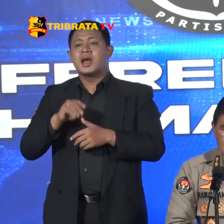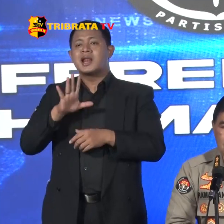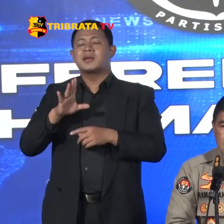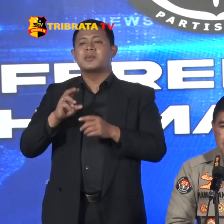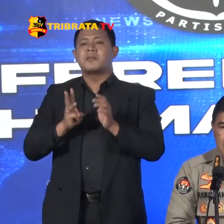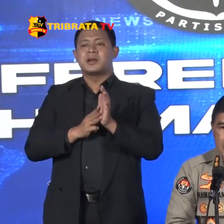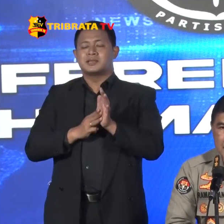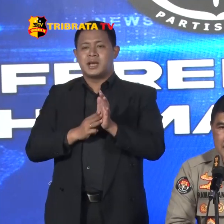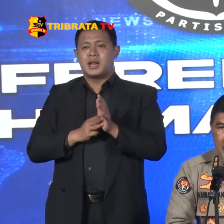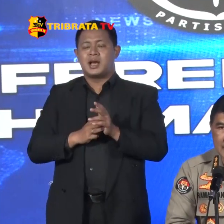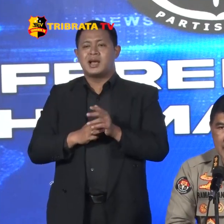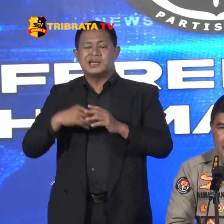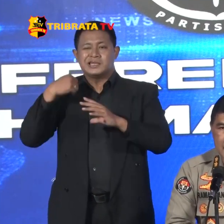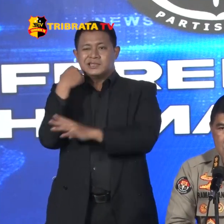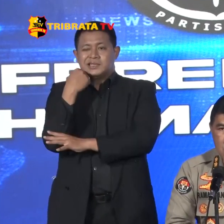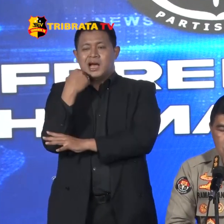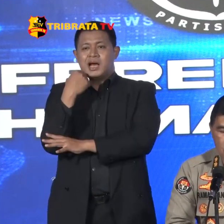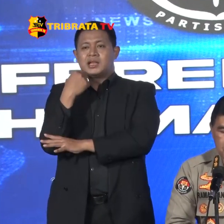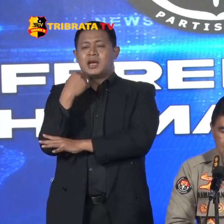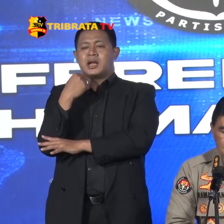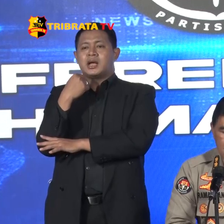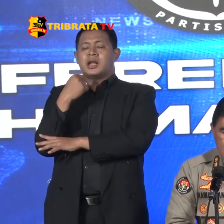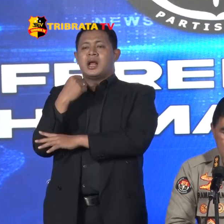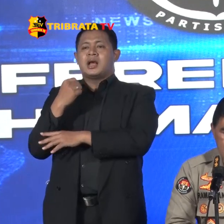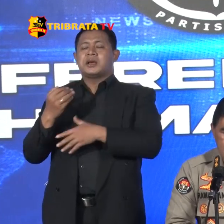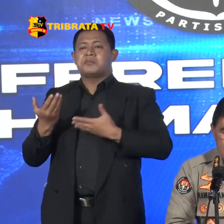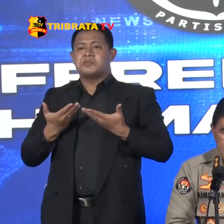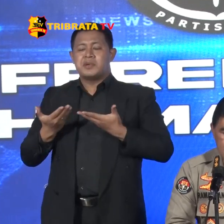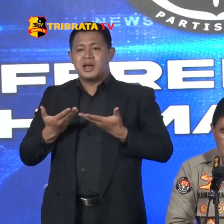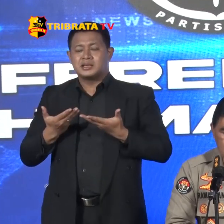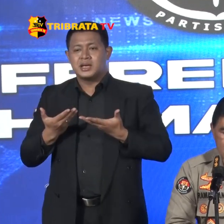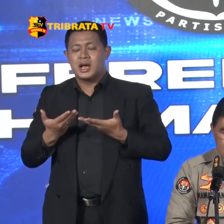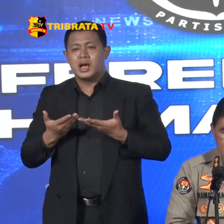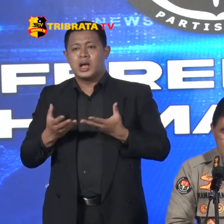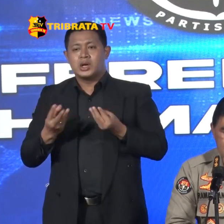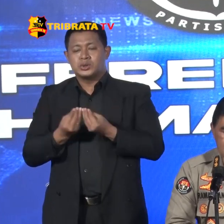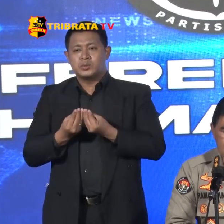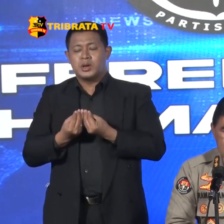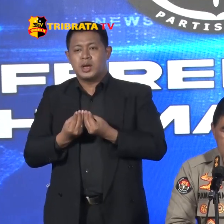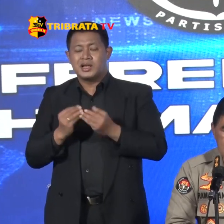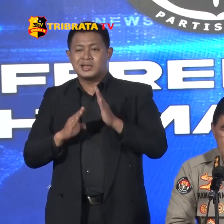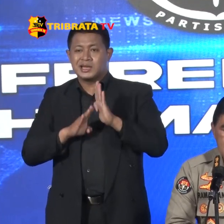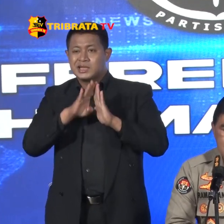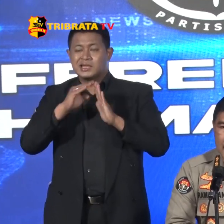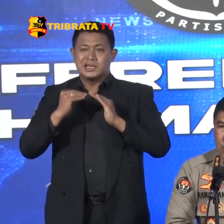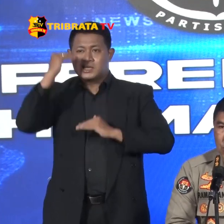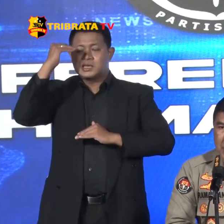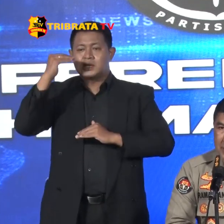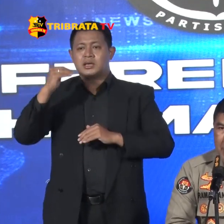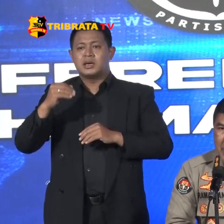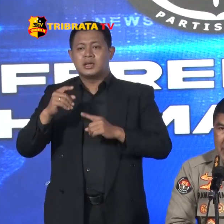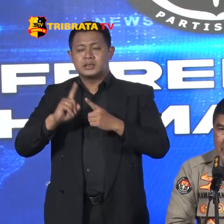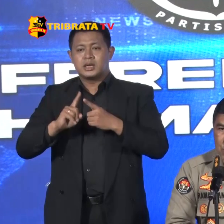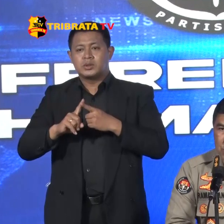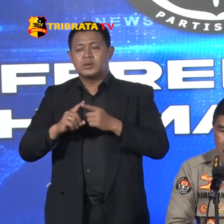Kasus Kejahatan Konvensional Yang jumlah Kejadiannya Tertinggi Yaitu